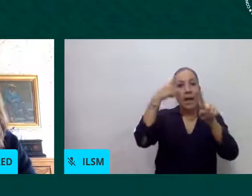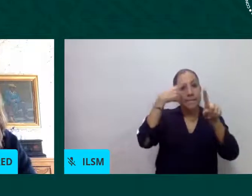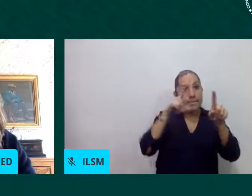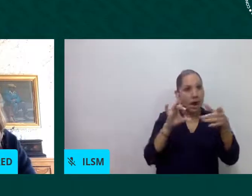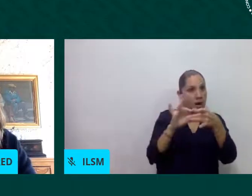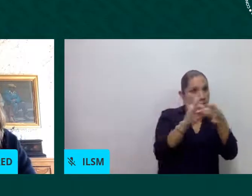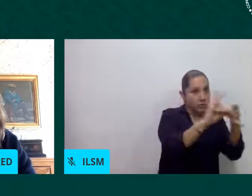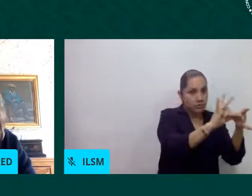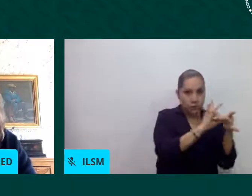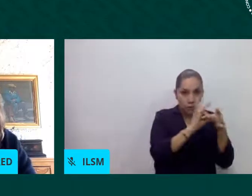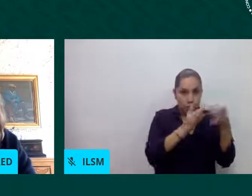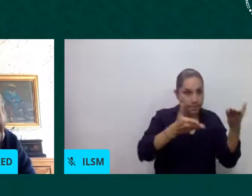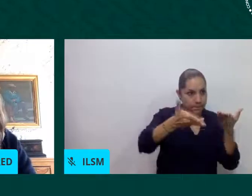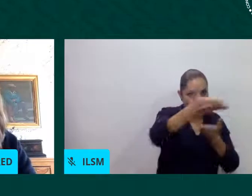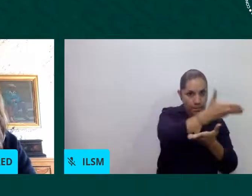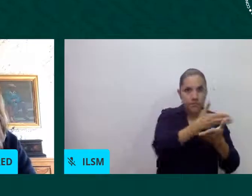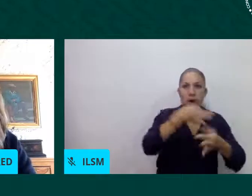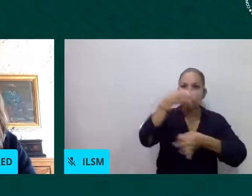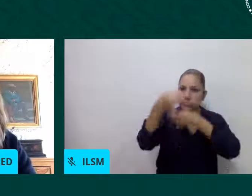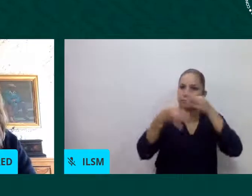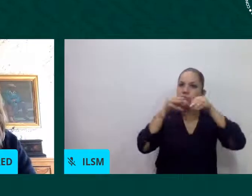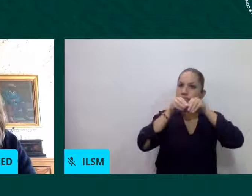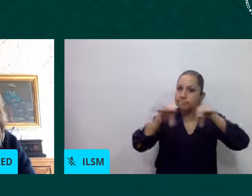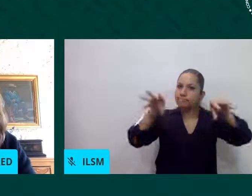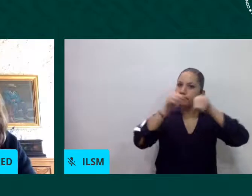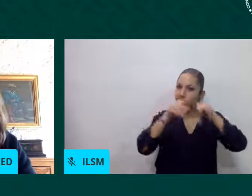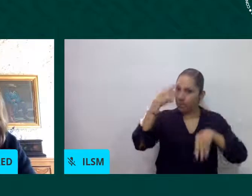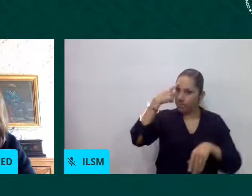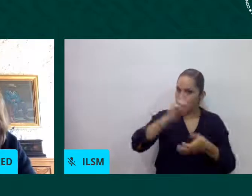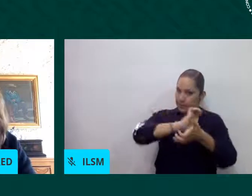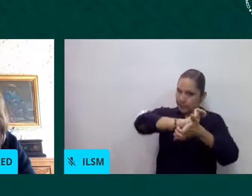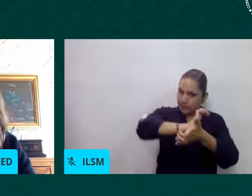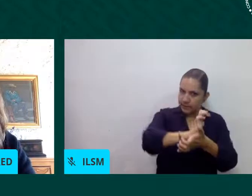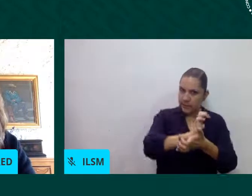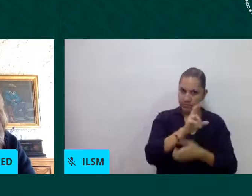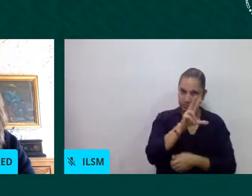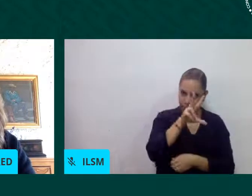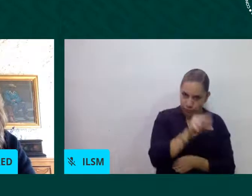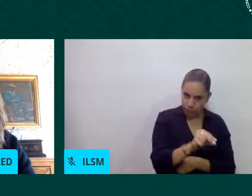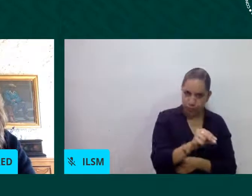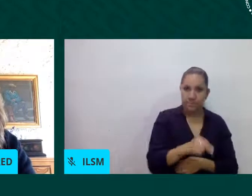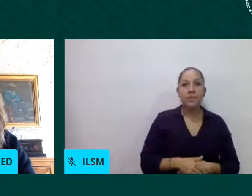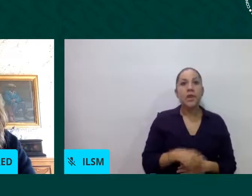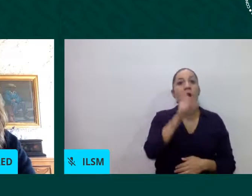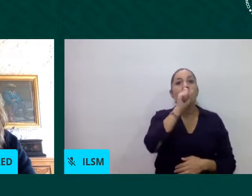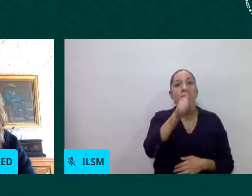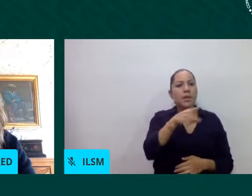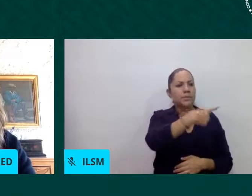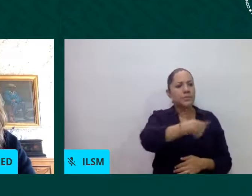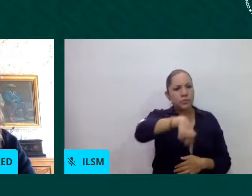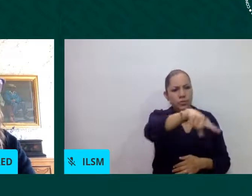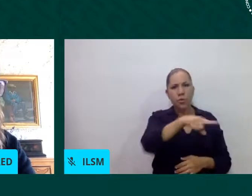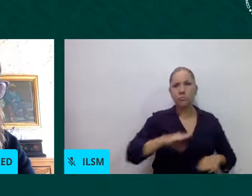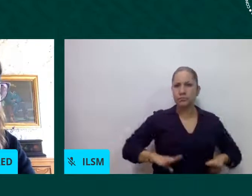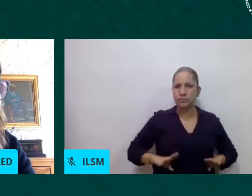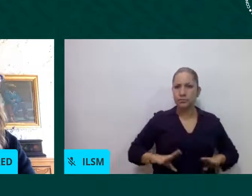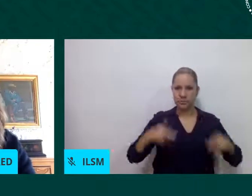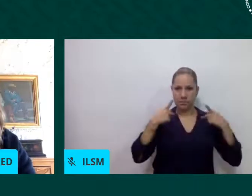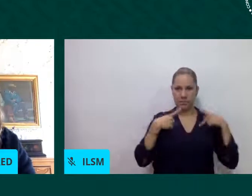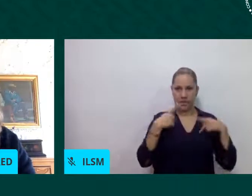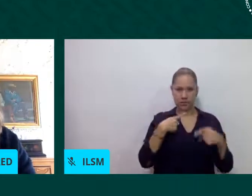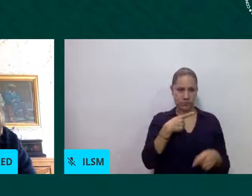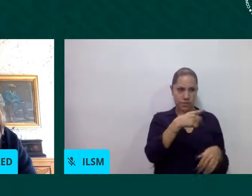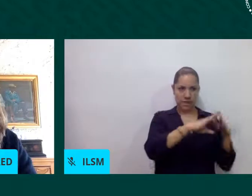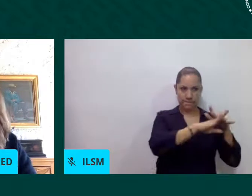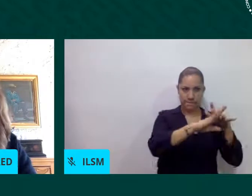asimismo tenemos distintas campañas en contra de la xenofobia y discriminación hacia la población migrante y sobre los derechos de los que goza esta población en la ciudad